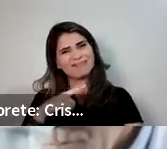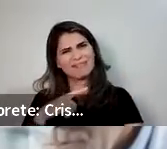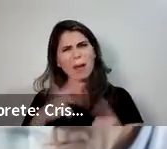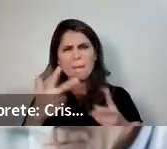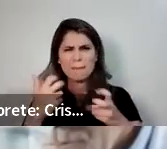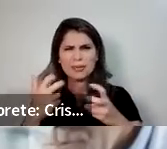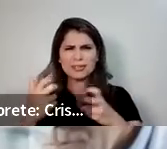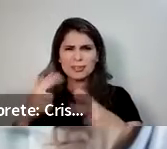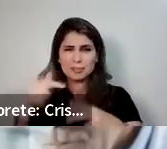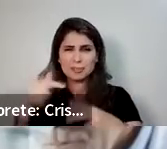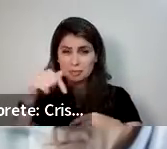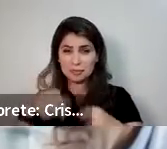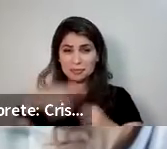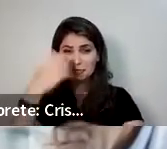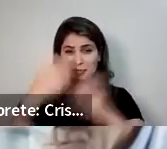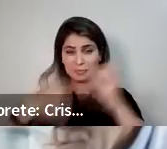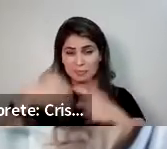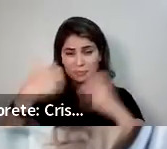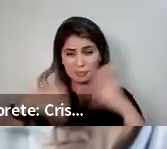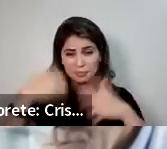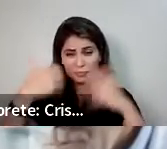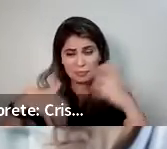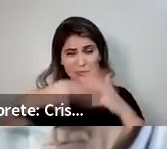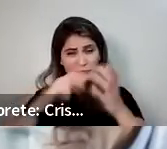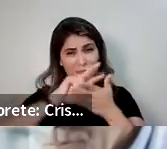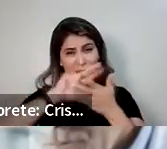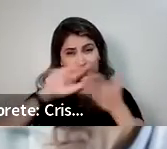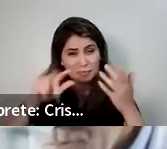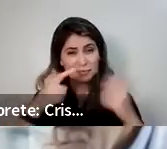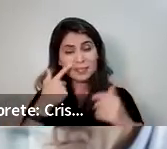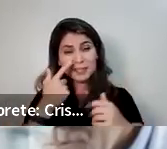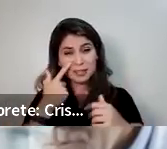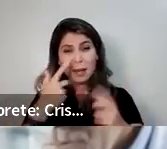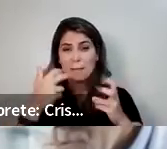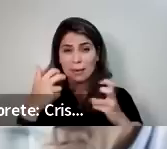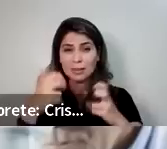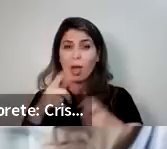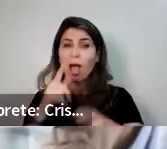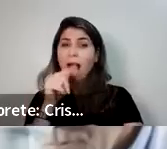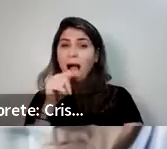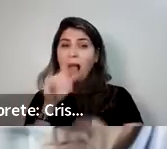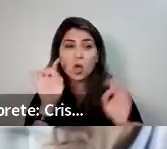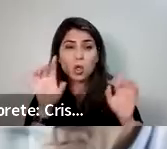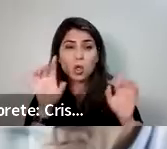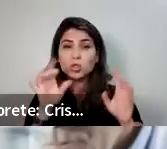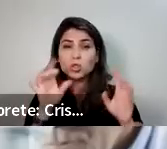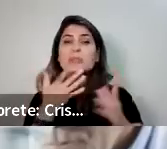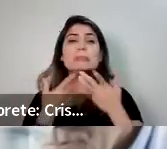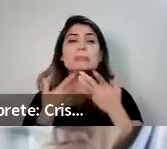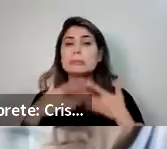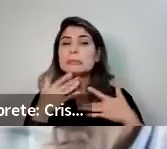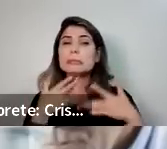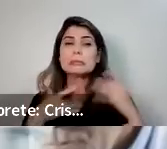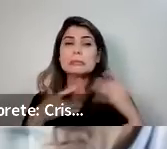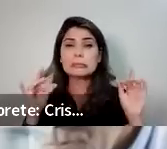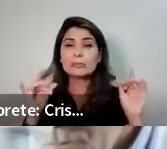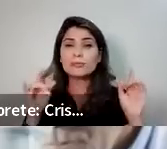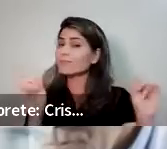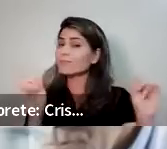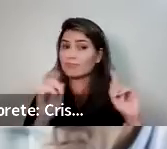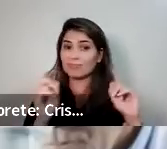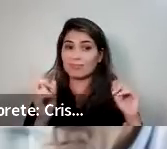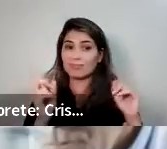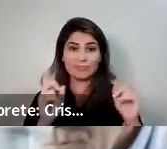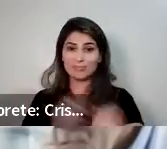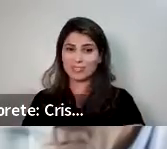muitas vezes a gente achava que água era para matar sede. Olha só o acúmulo de gordura. Pessoas que têm